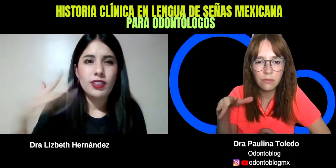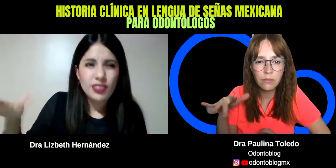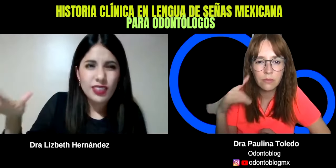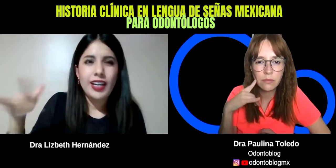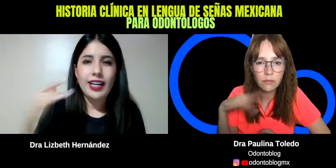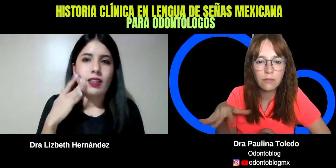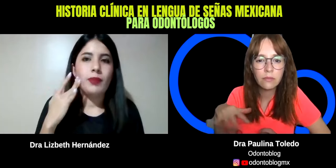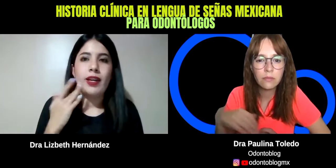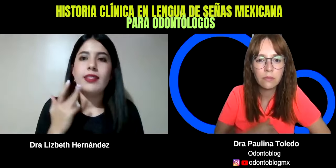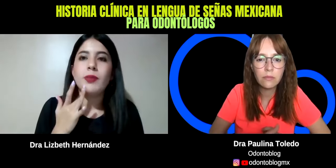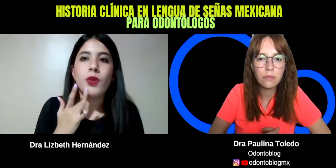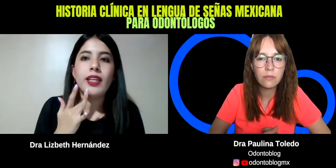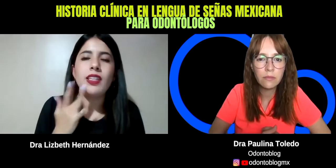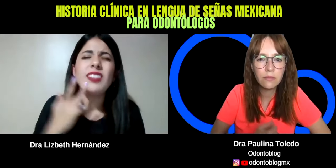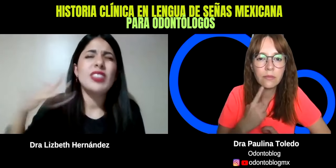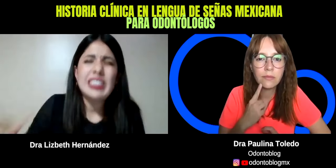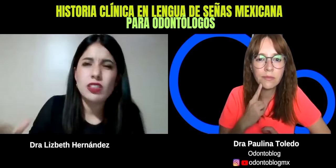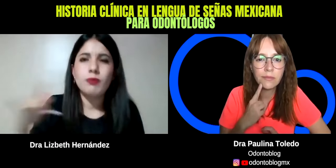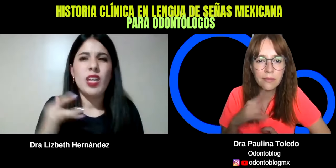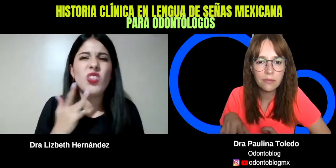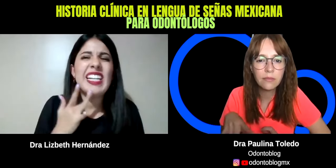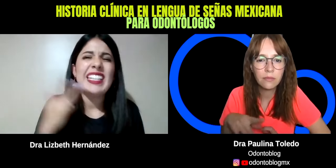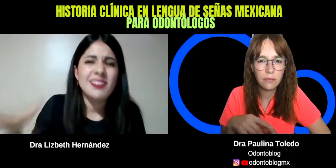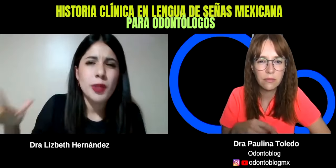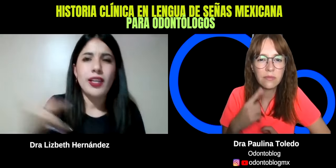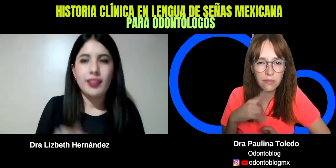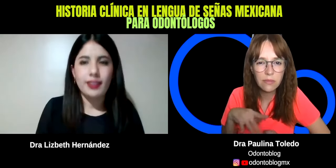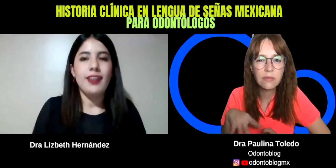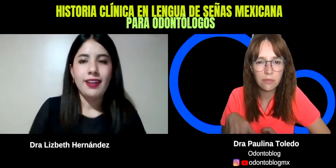Ajá, y van a decir, si me duele aquí, me duele, me duele aquí, ajá.